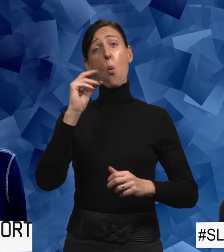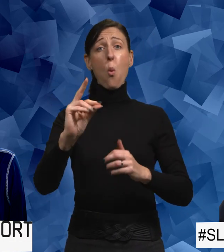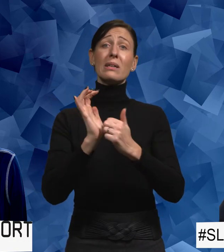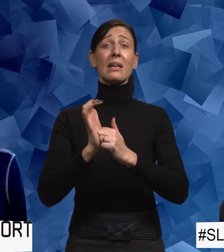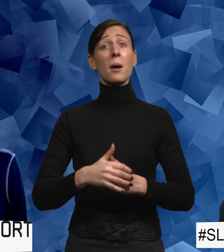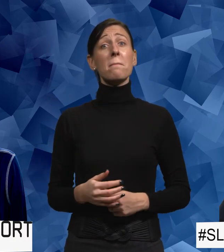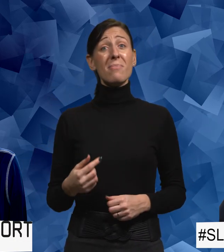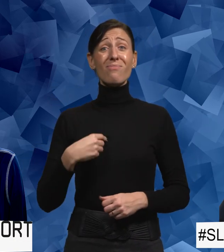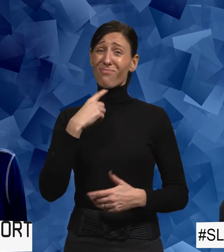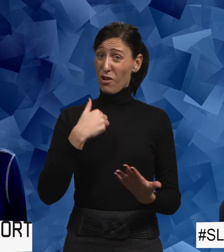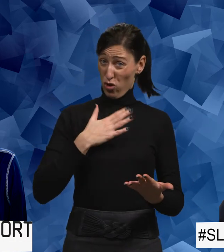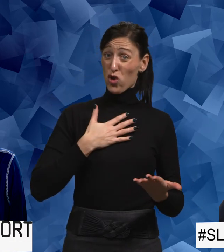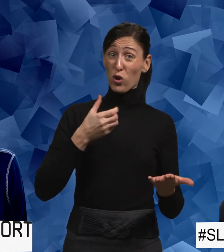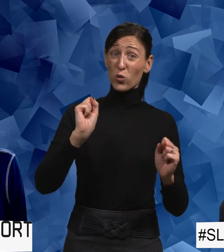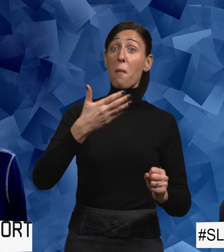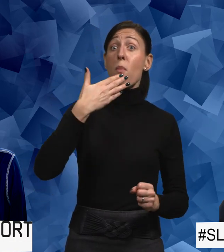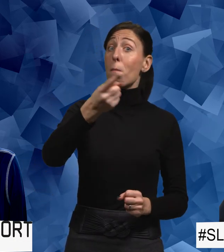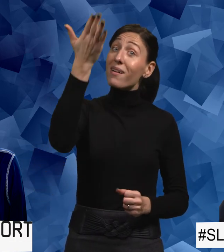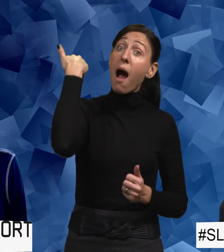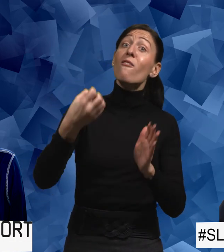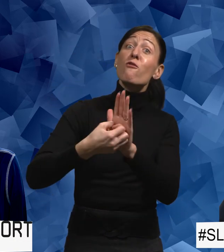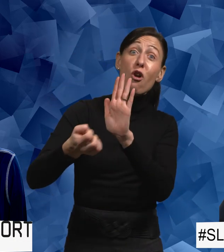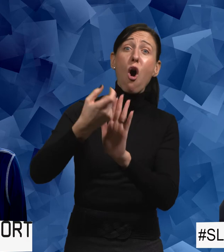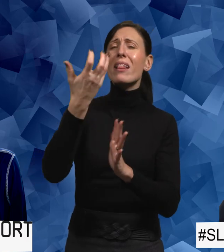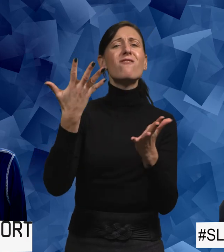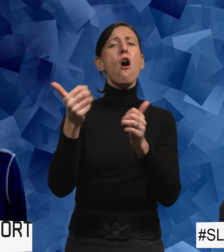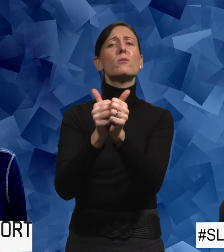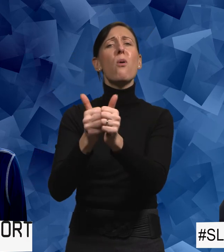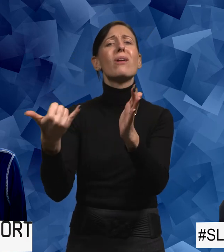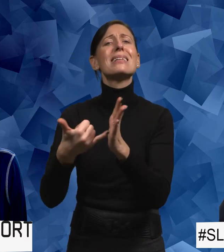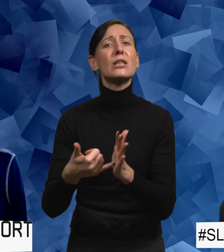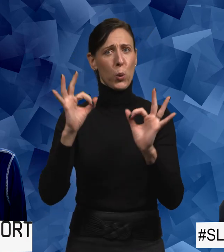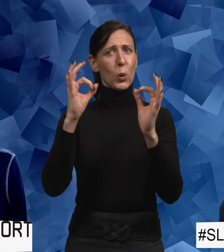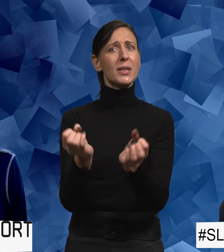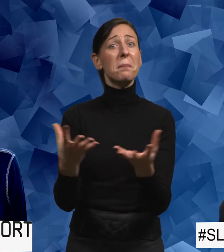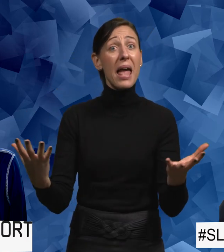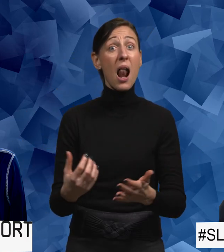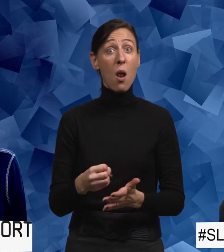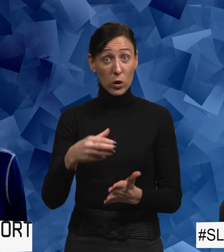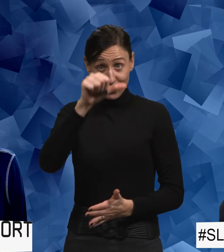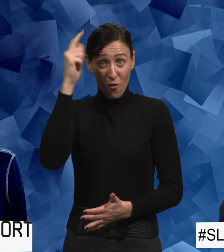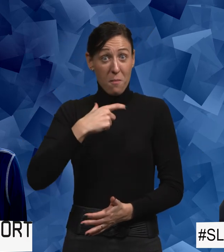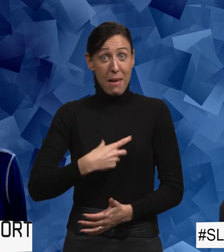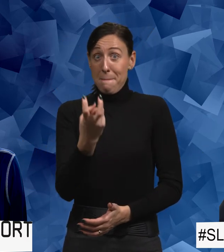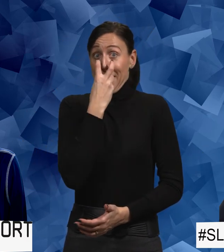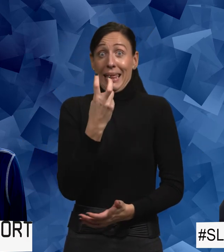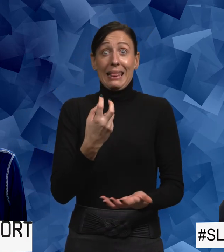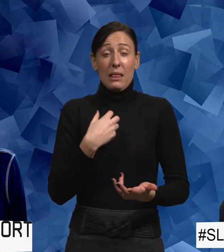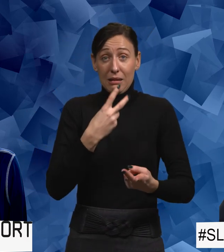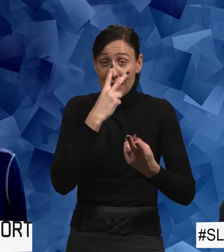att det hade ju varit fint med en liten introduktion om vad sporten innebar. Och hur man spelar den. För det blir ju väldigt svårt för mig som blind att se